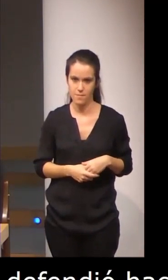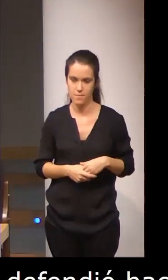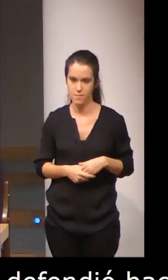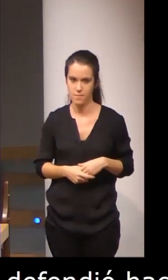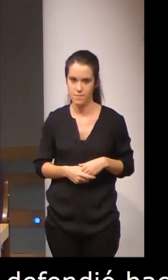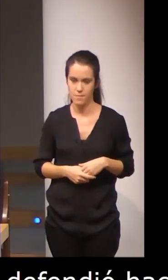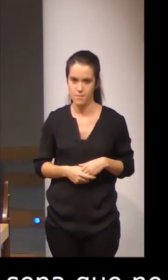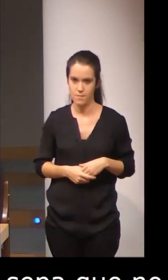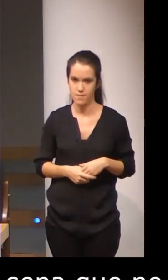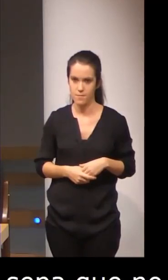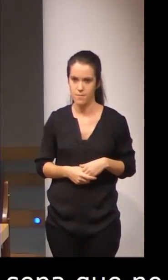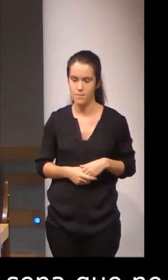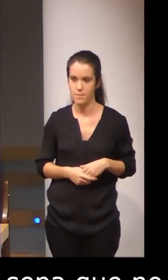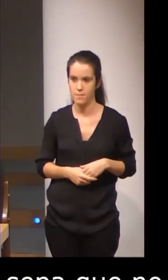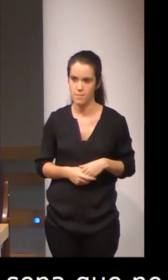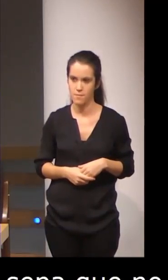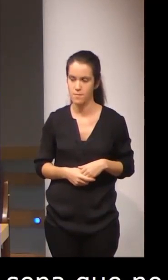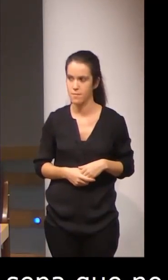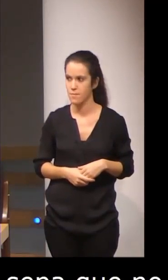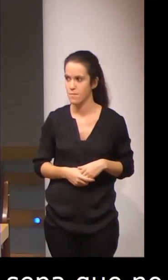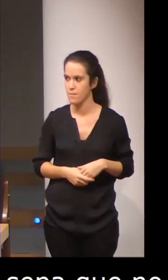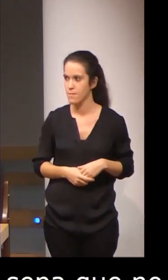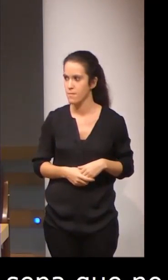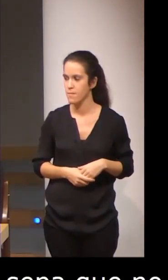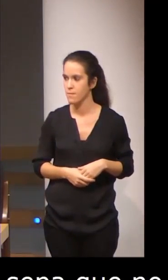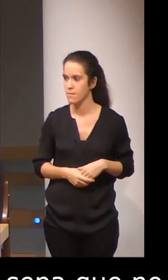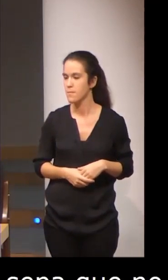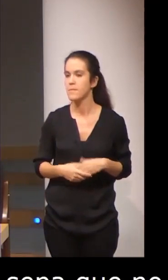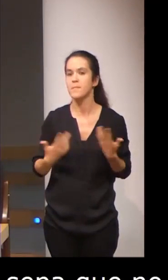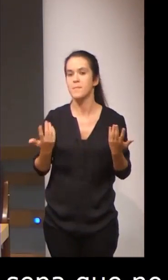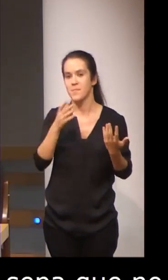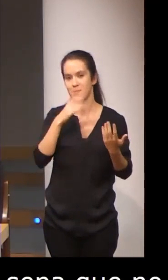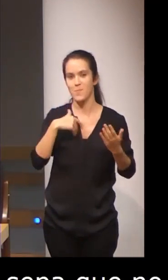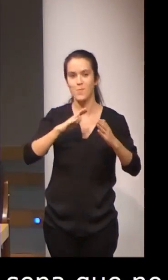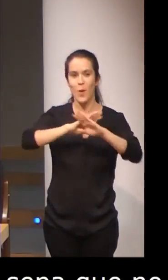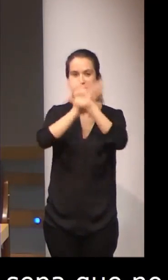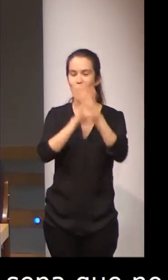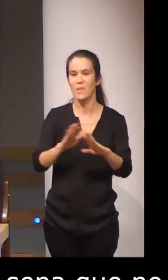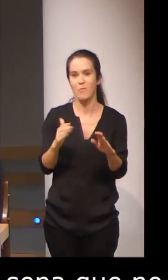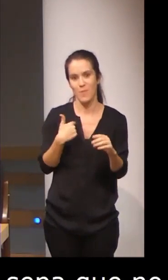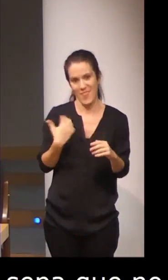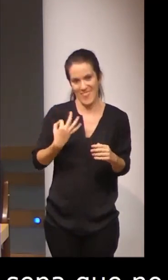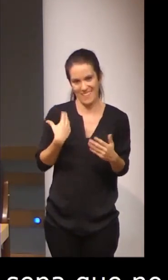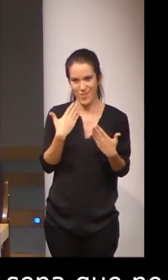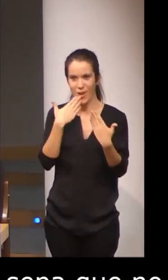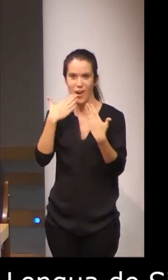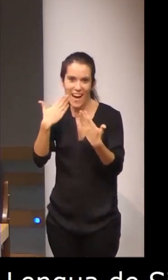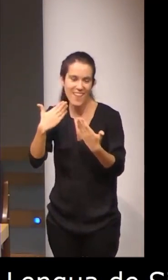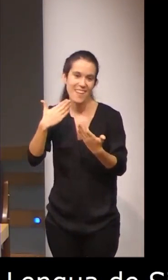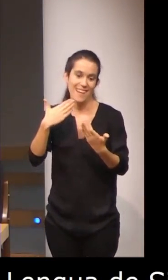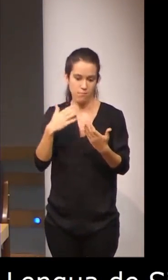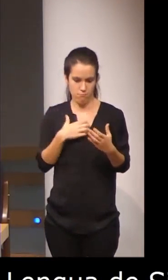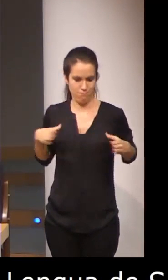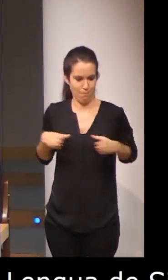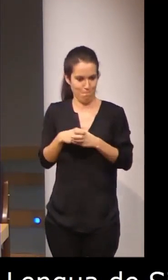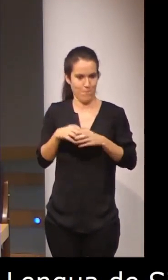termino ya sin... No puedo dejar de agradecer, pues eso, pues a los miembros de mi